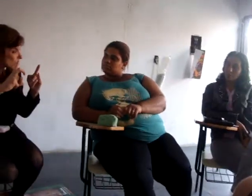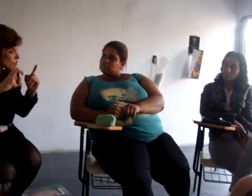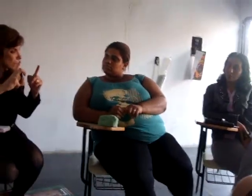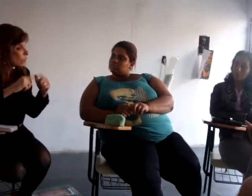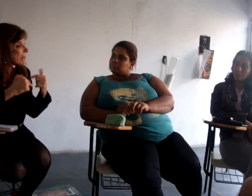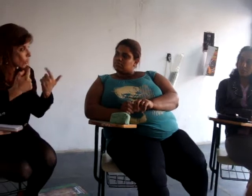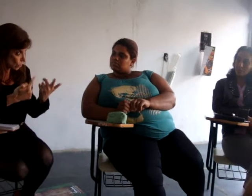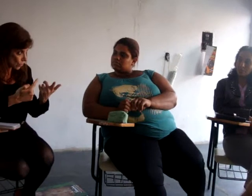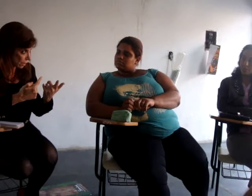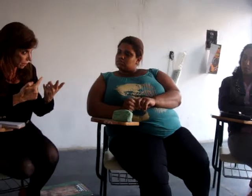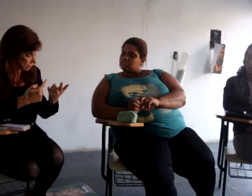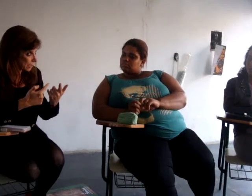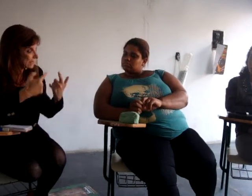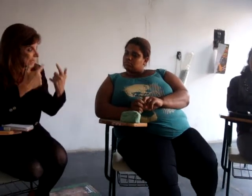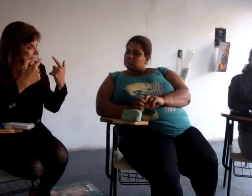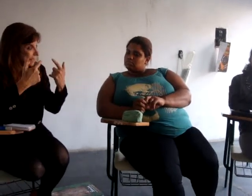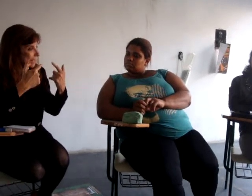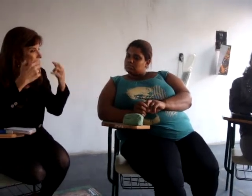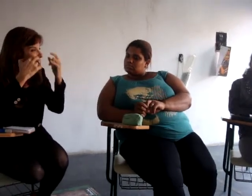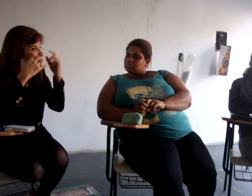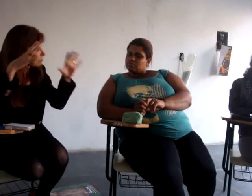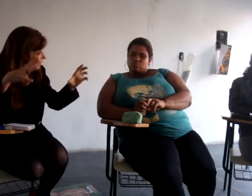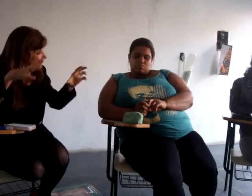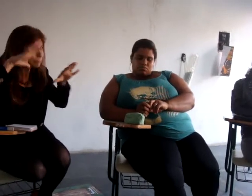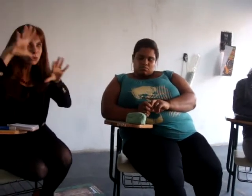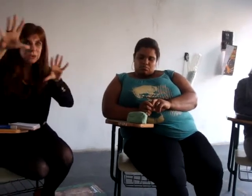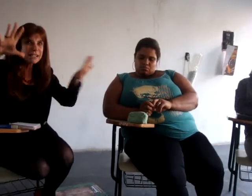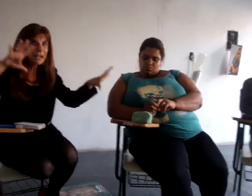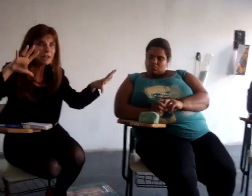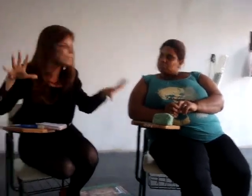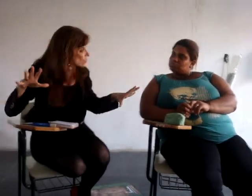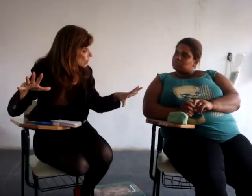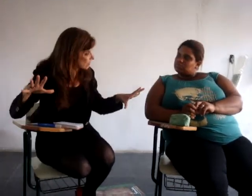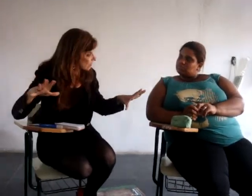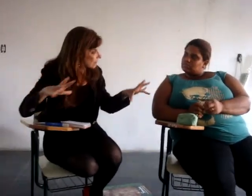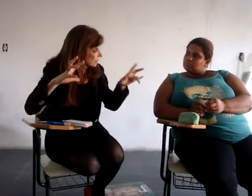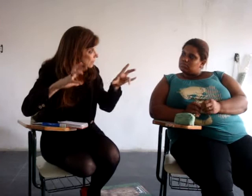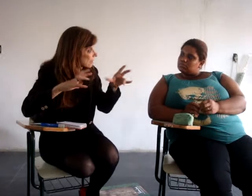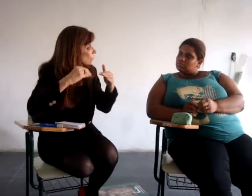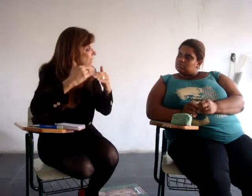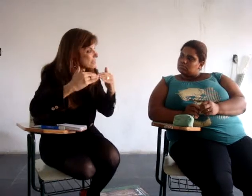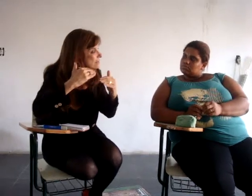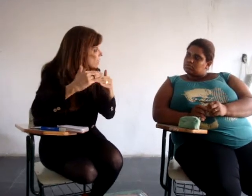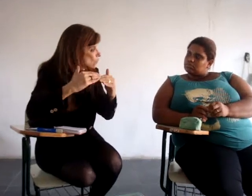uma lógica que passa por toda essa mídia que acontece desde